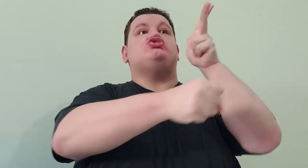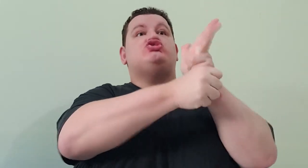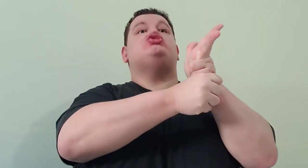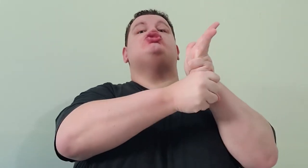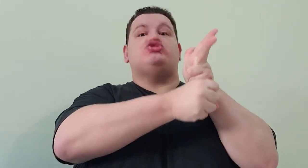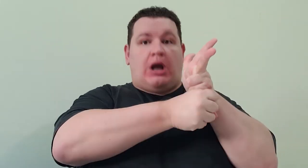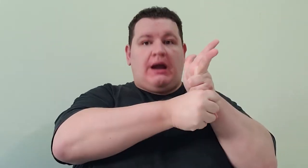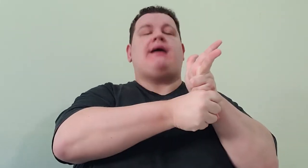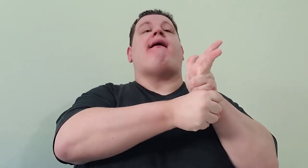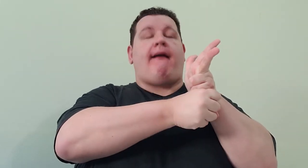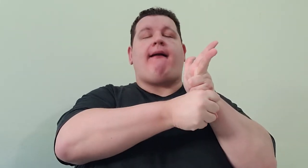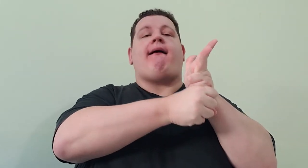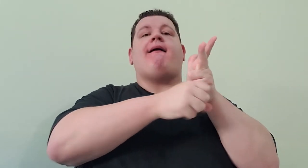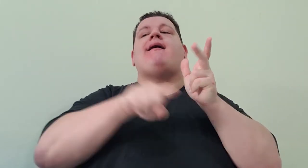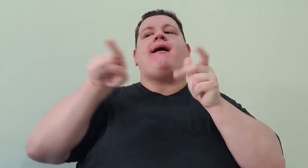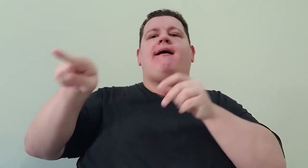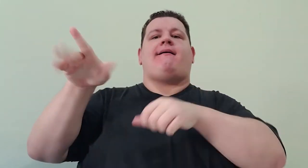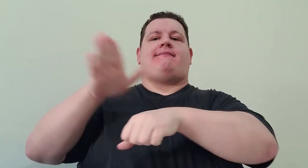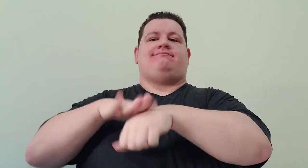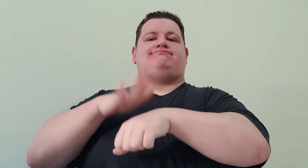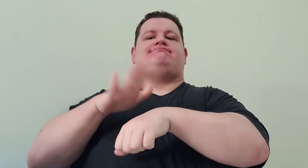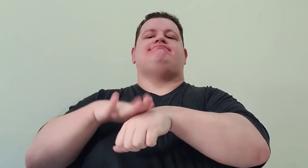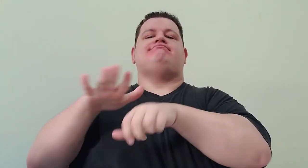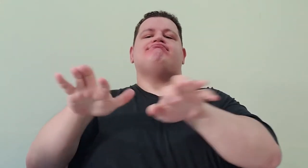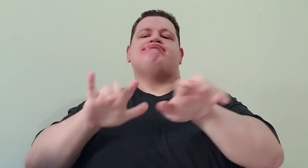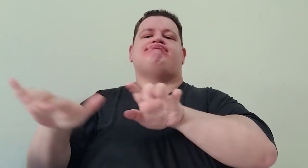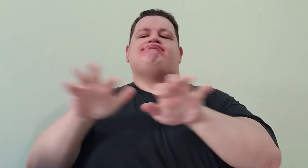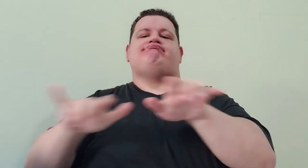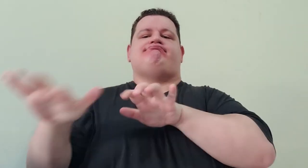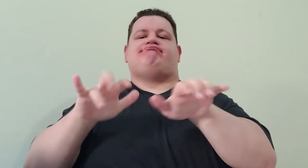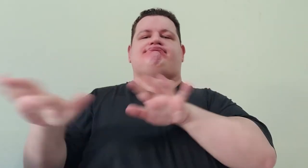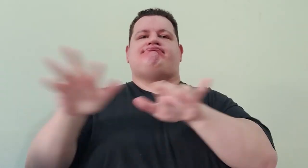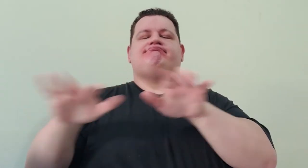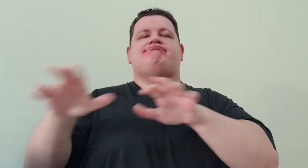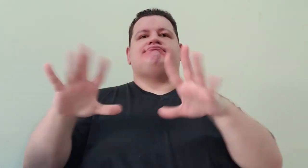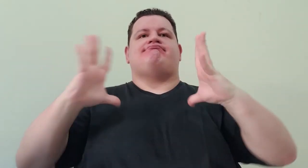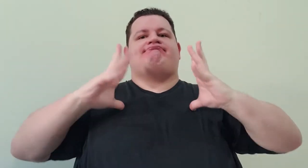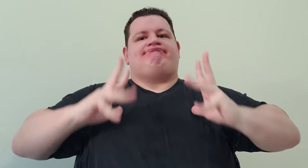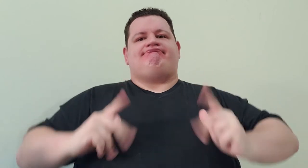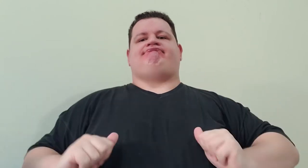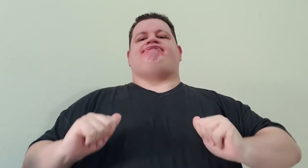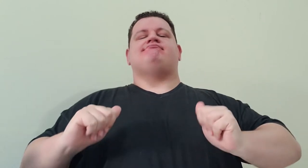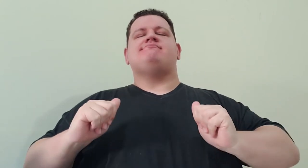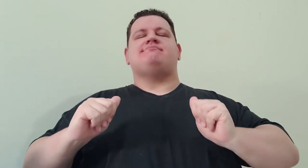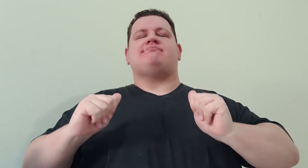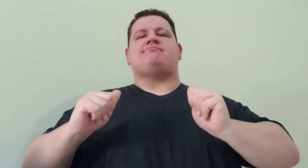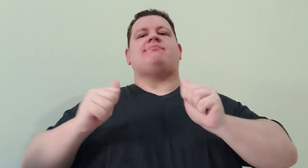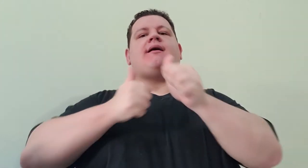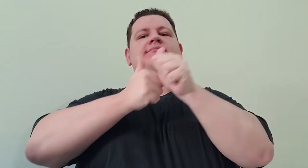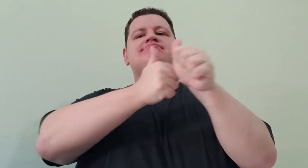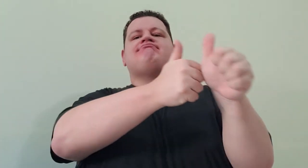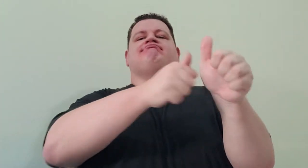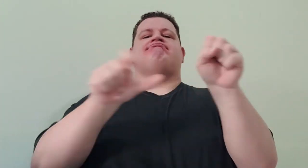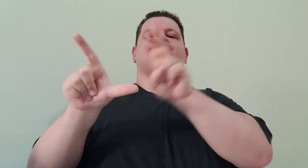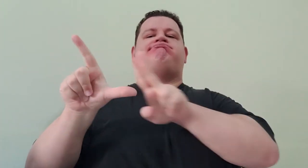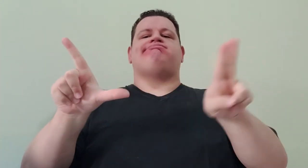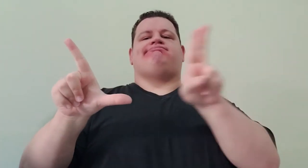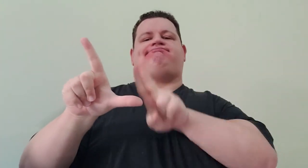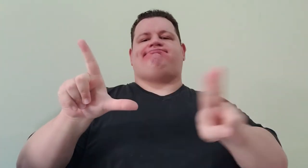manualmente de forma correta através de um estenotipista. Assim, podemos acompanhar de fato o conteúdo pela